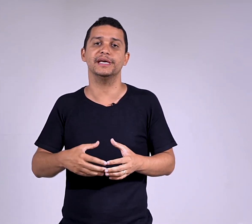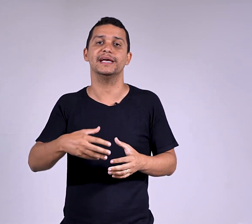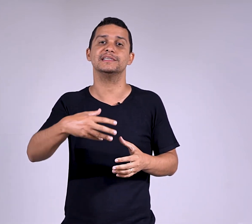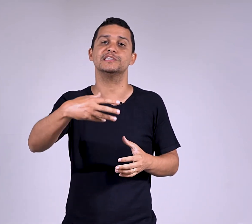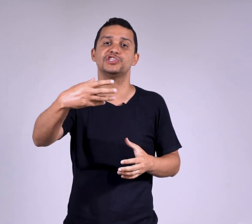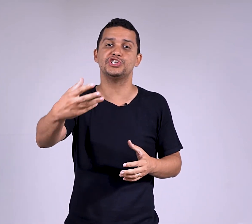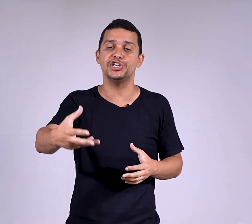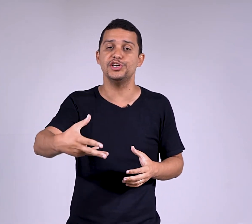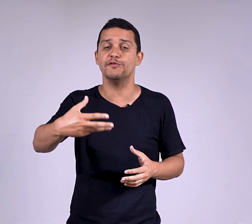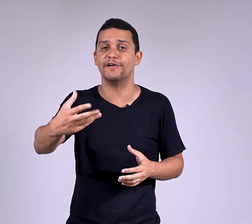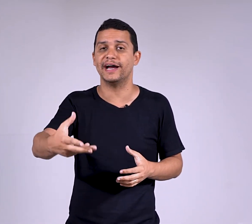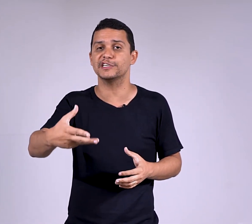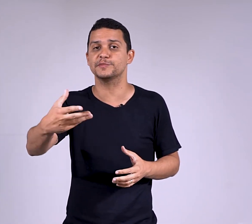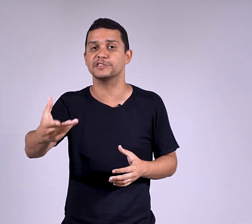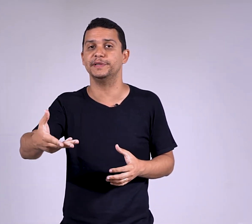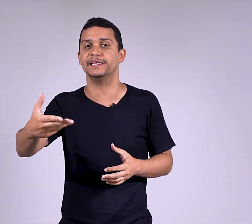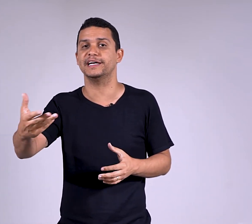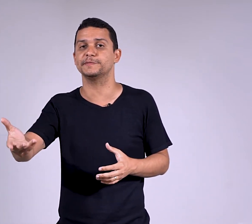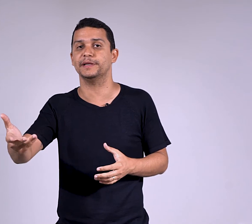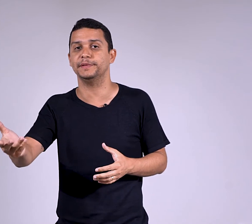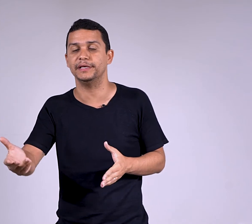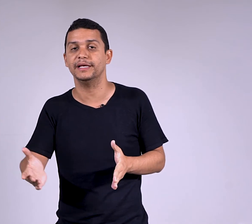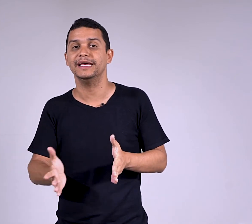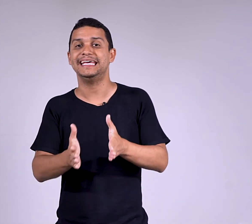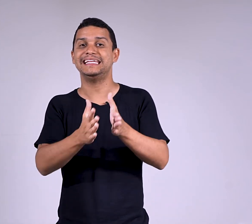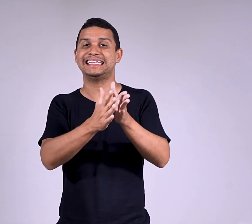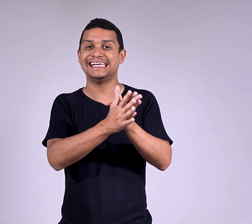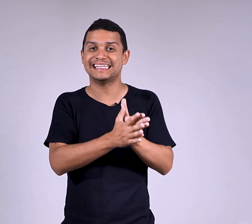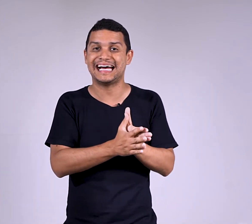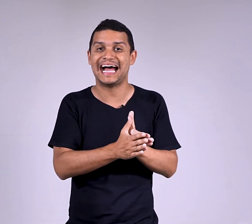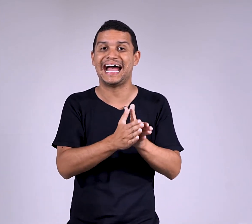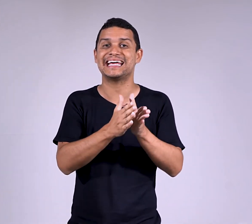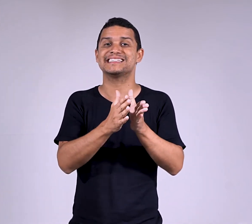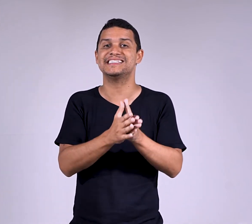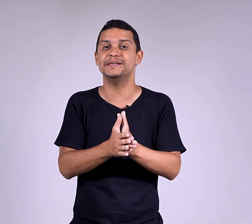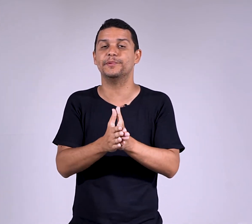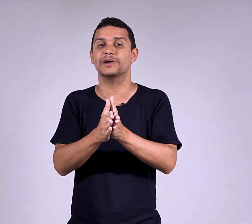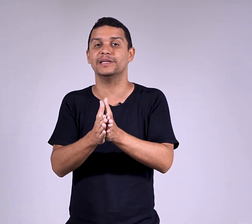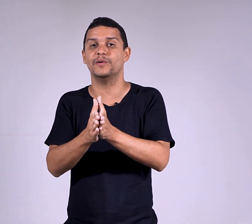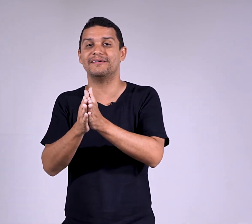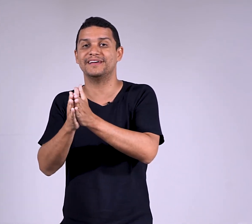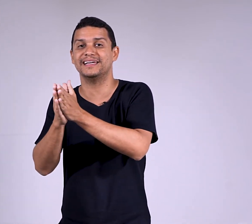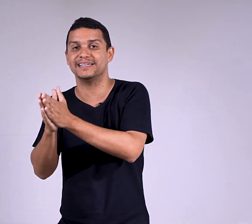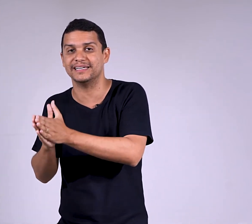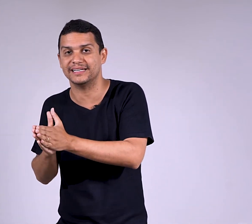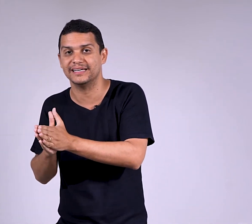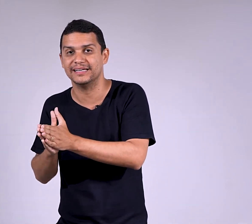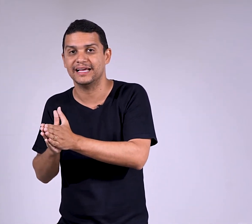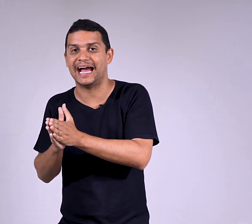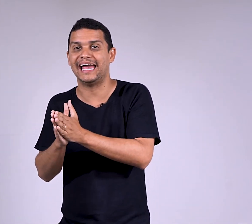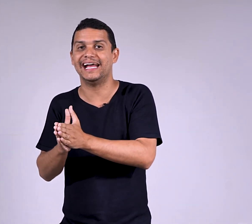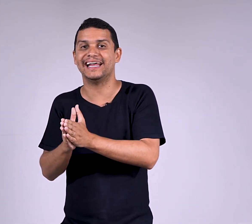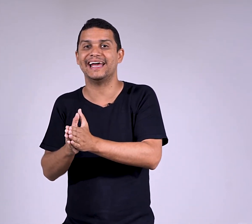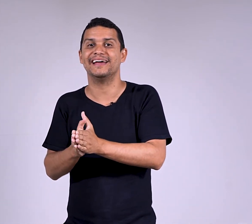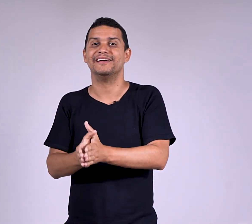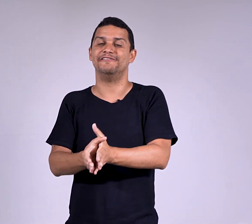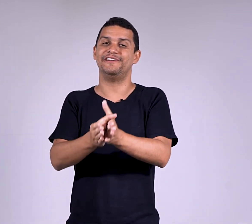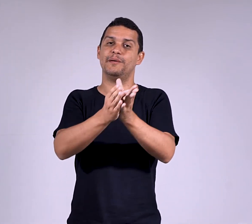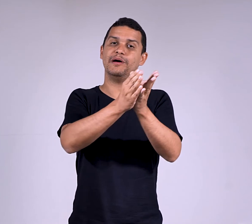existiam várias possibilidades para mim. Entenda, a recíproca não é verdadeira. A regra é verbo